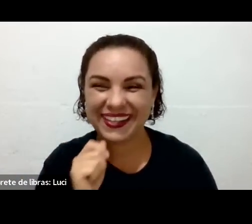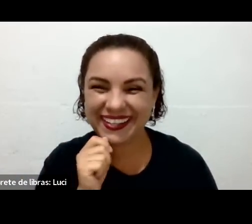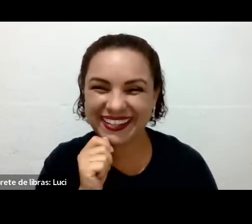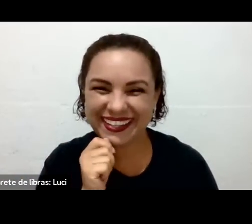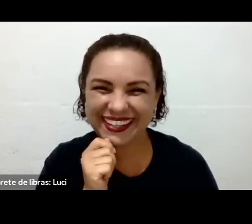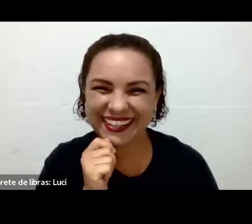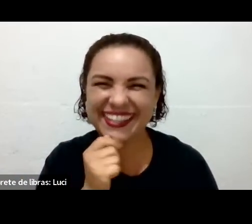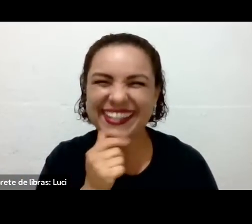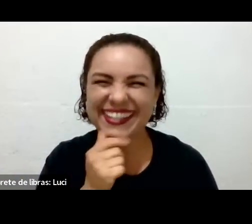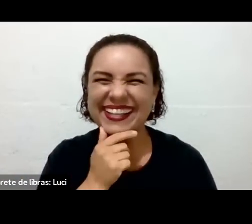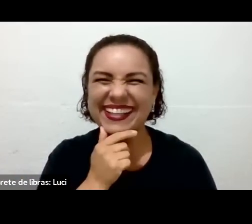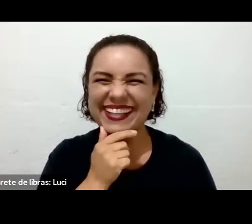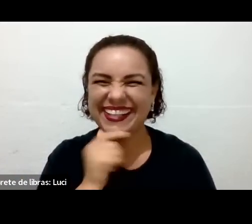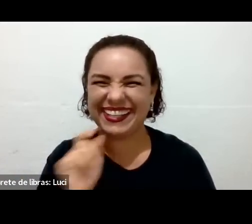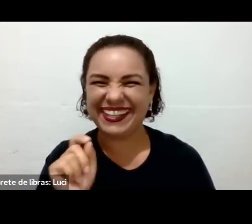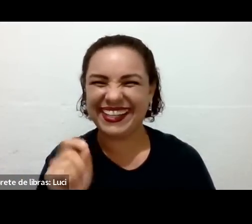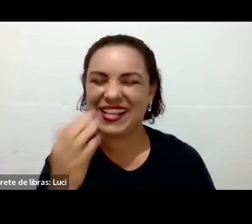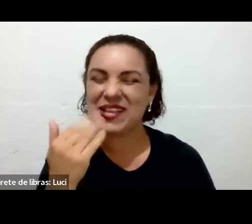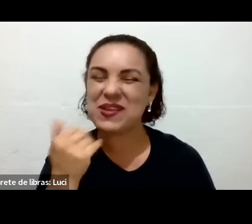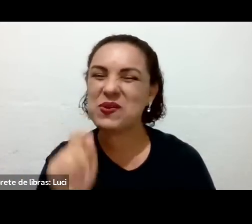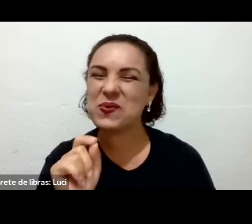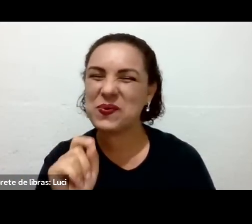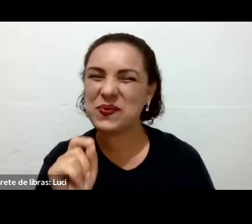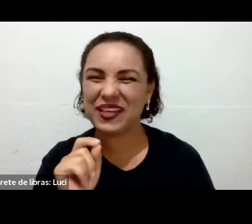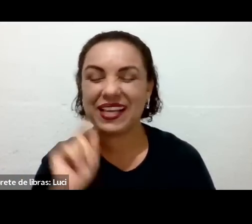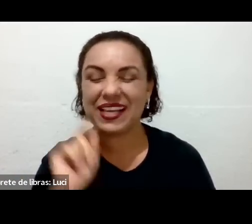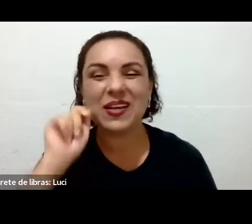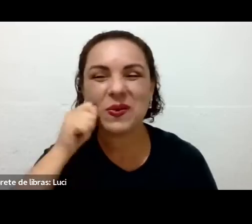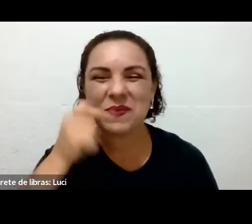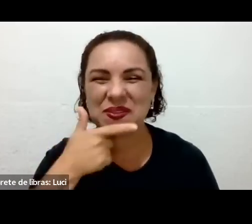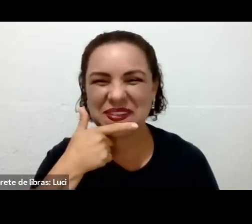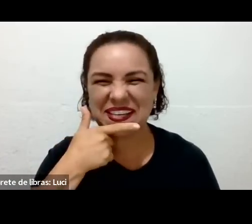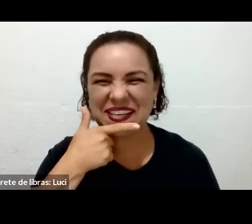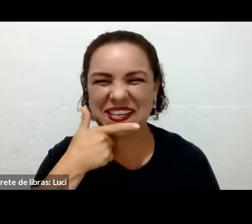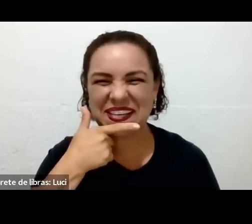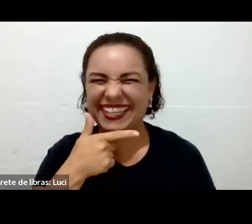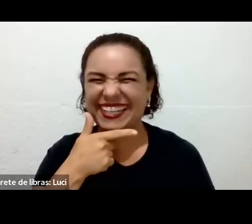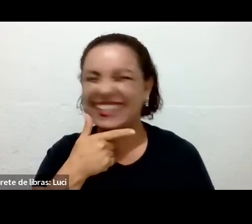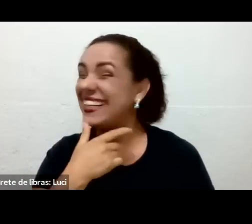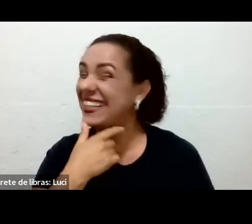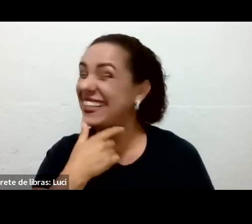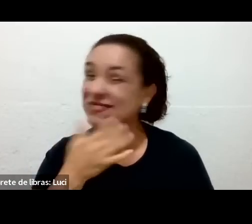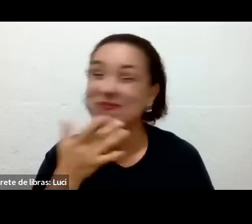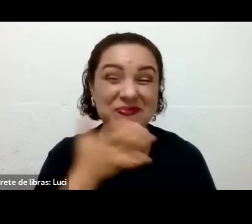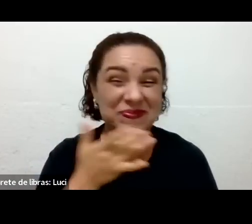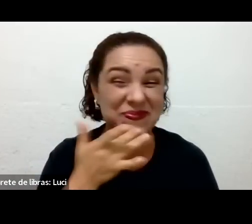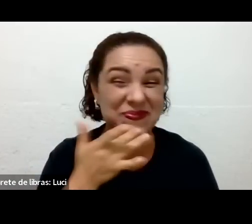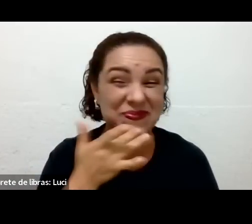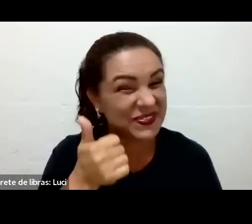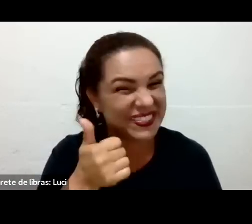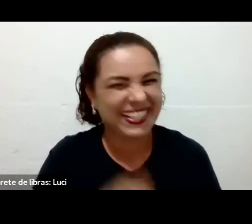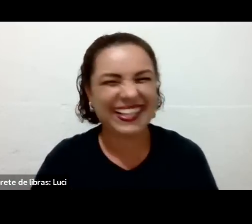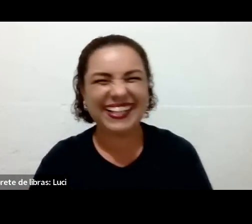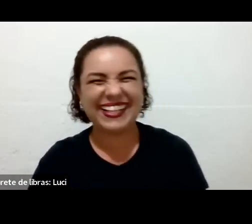do céu. Não mostra pão de queijo pra mineiro, não. Ei, Lucie, você também ficou querer, Lucie. Ficou, não é, Lucie?